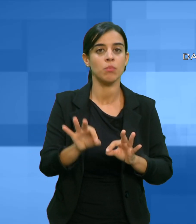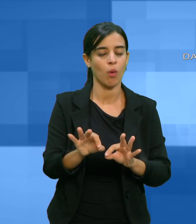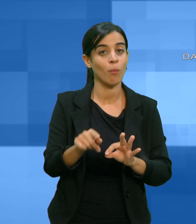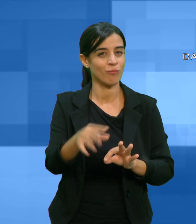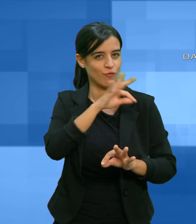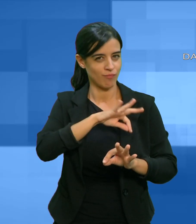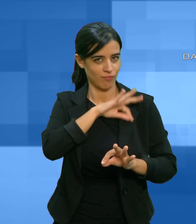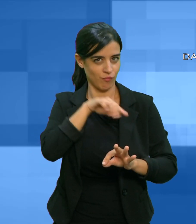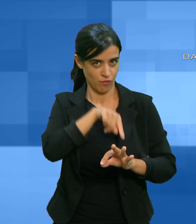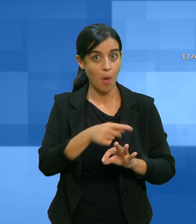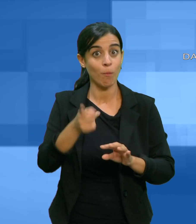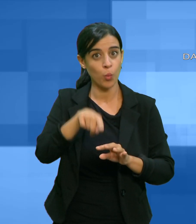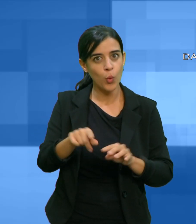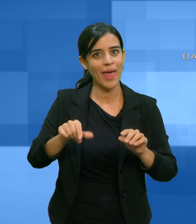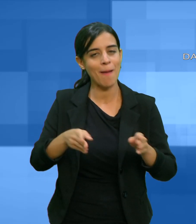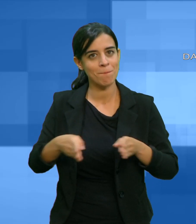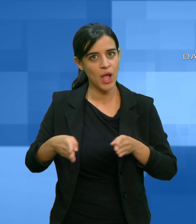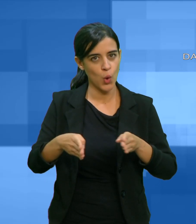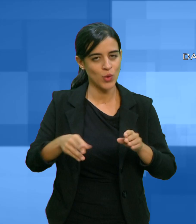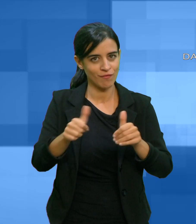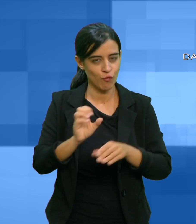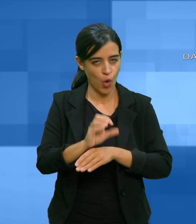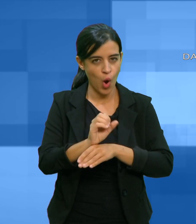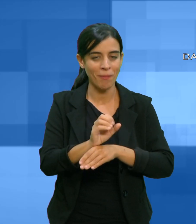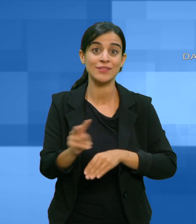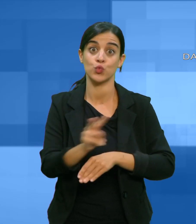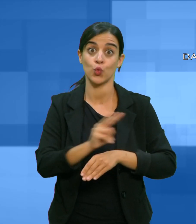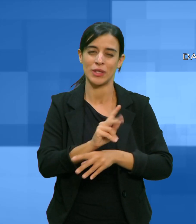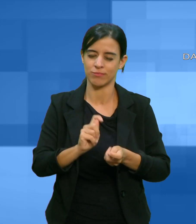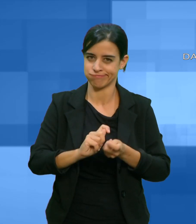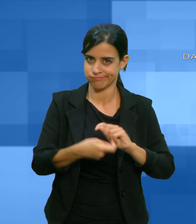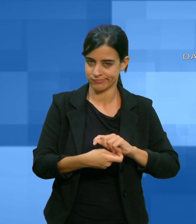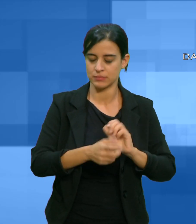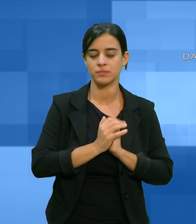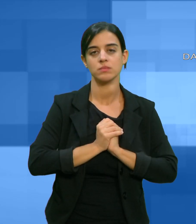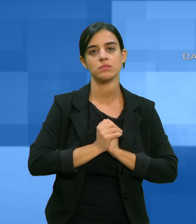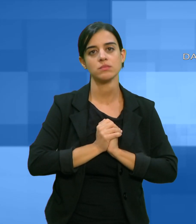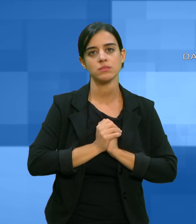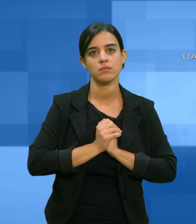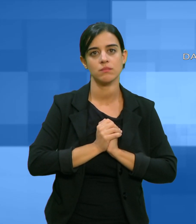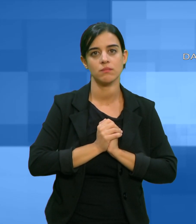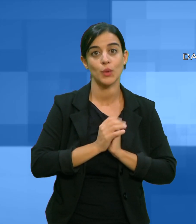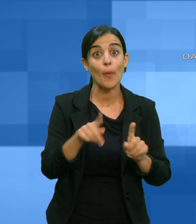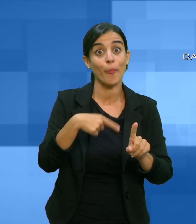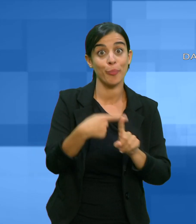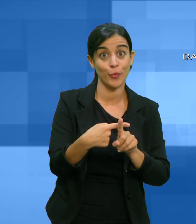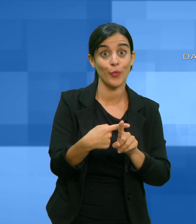percorsi formativi. Inoltre è stata approvata la programmazione delle